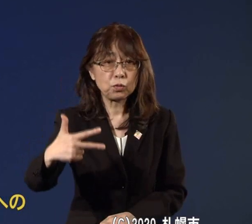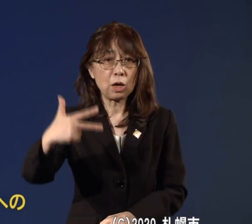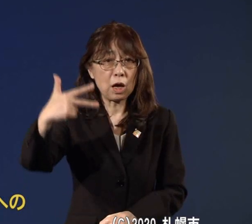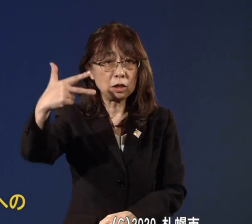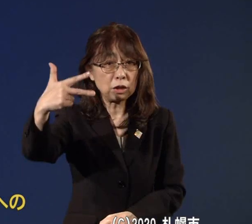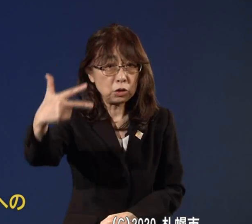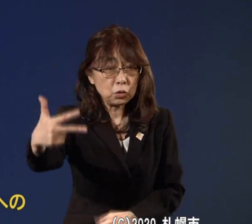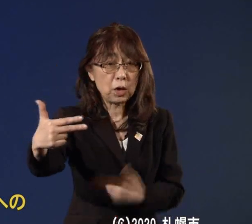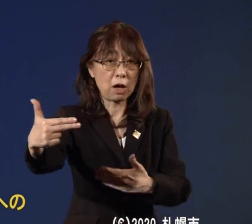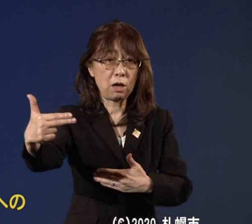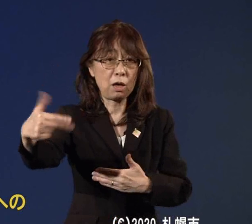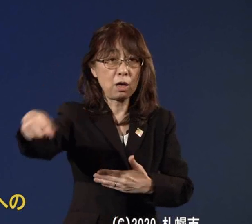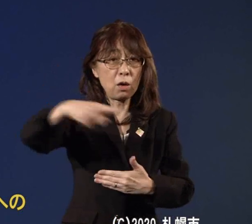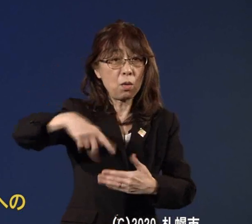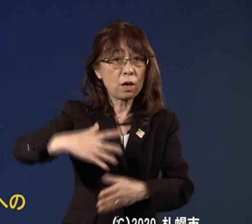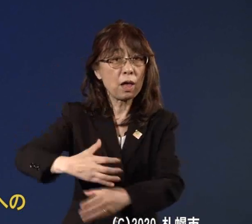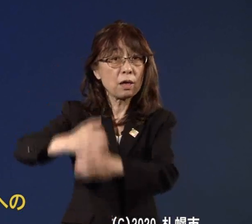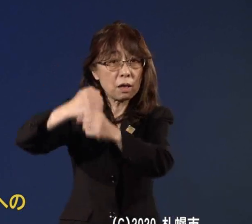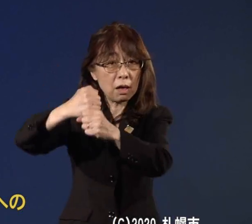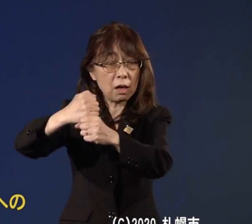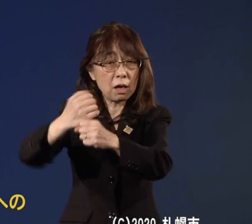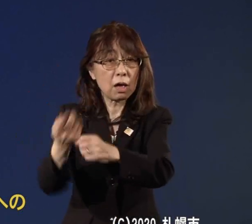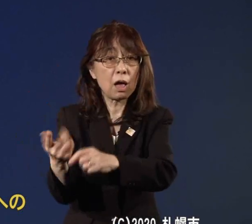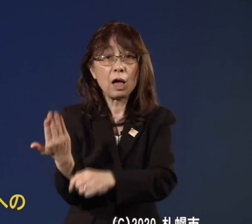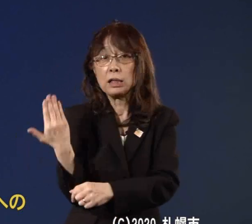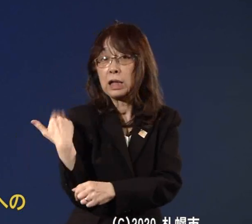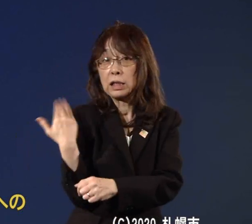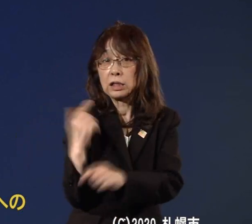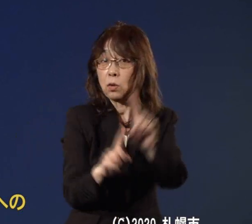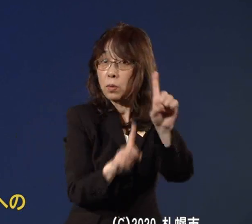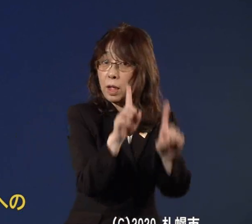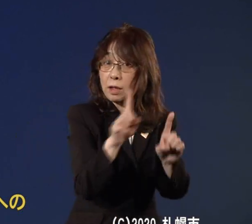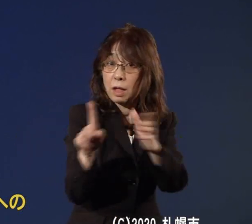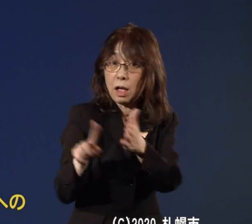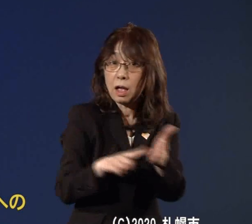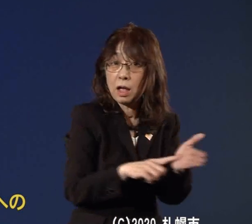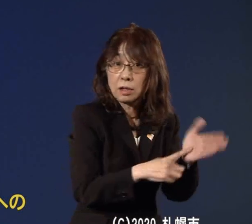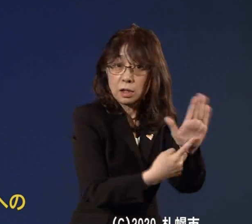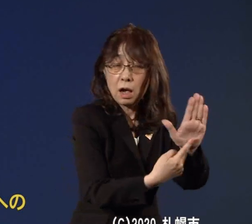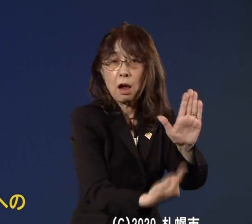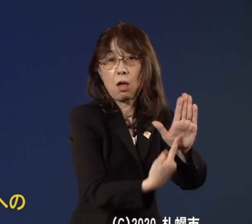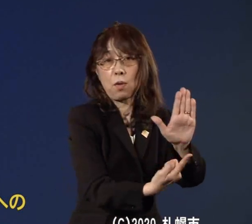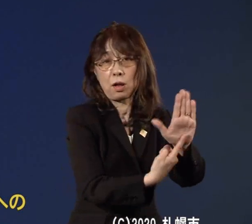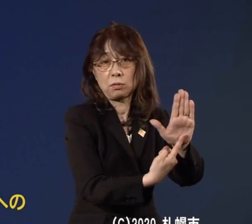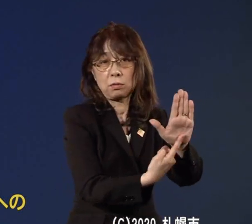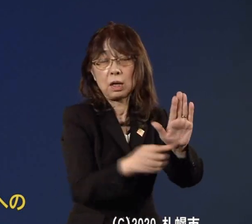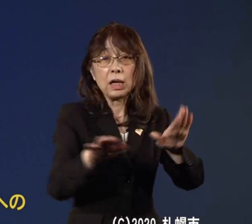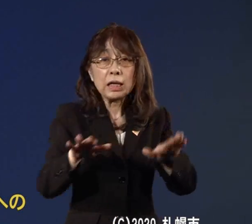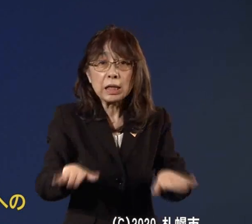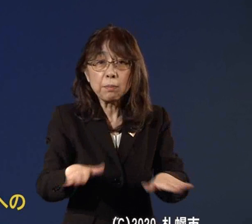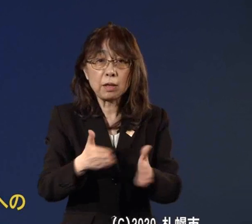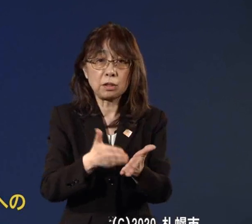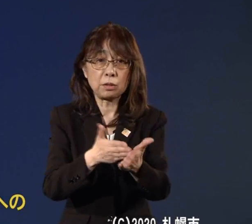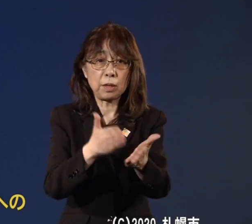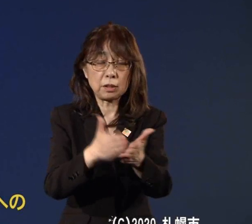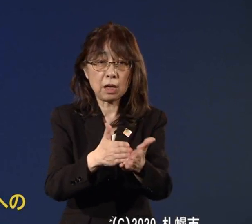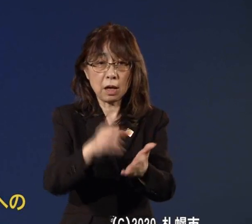現れてまいります今先ほどの説明をさせていただいた感染状況というのは